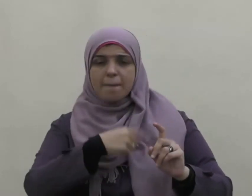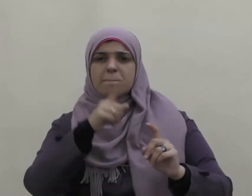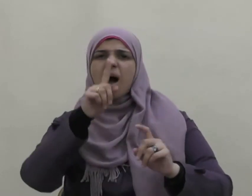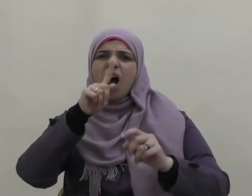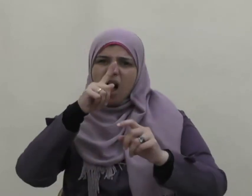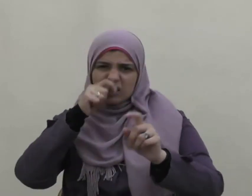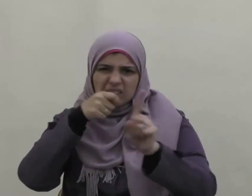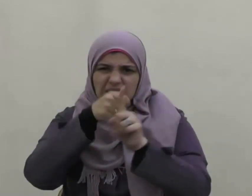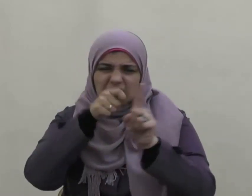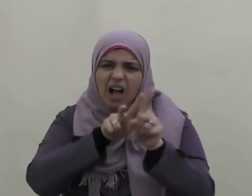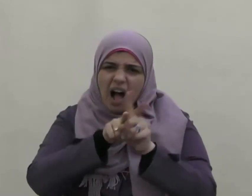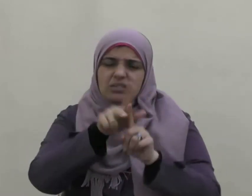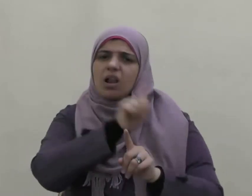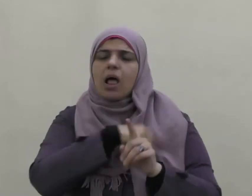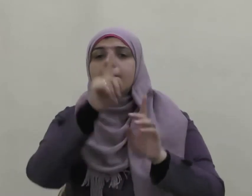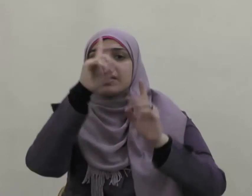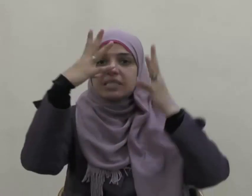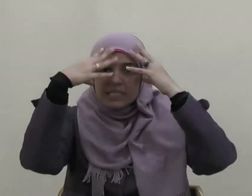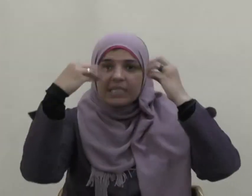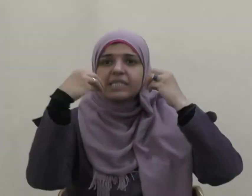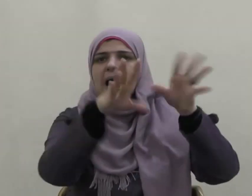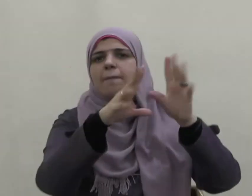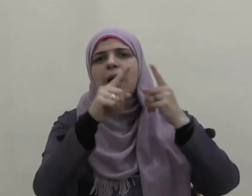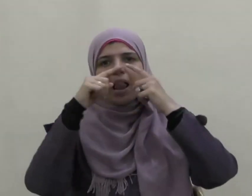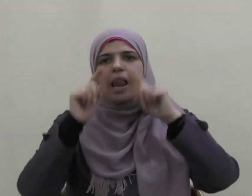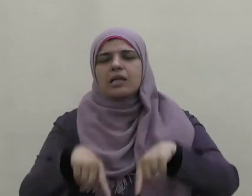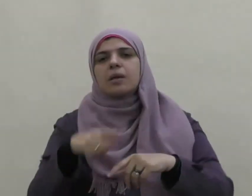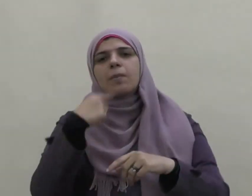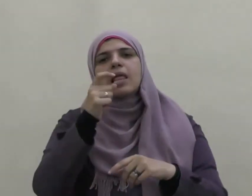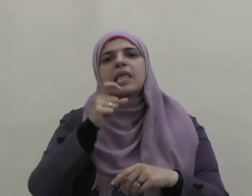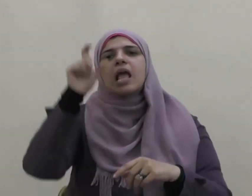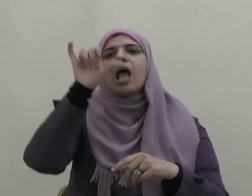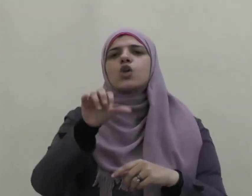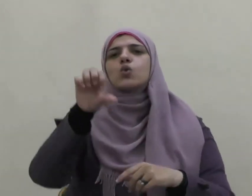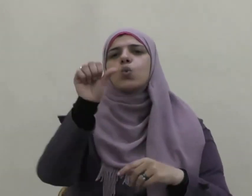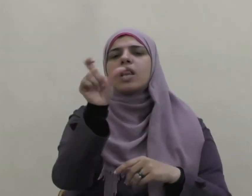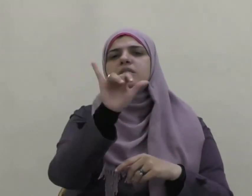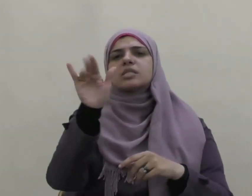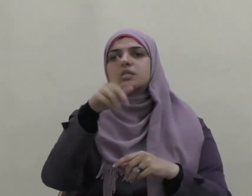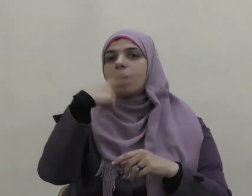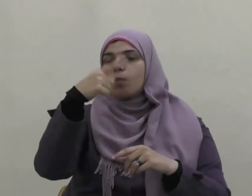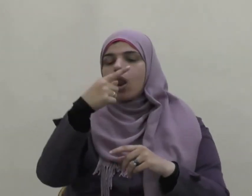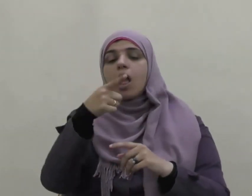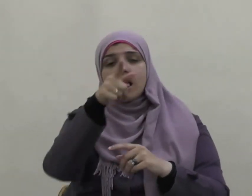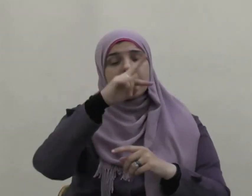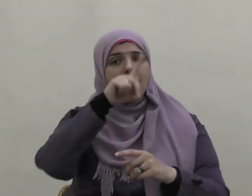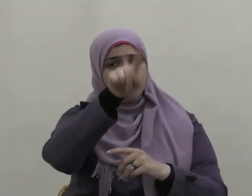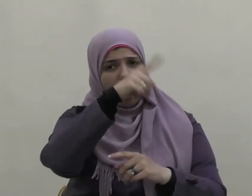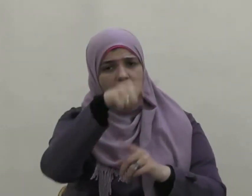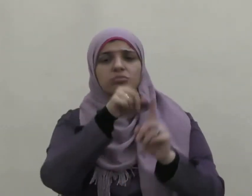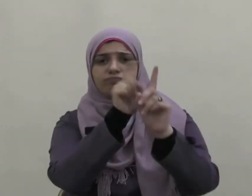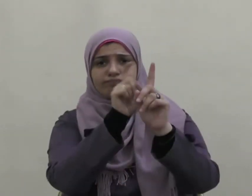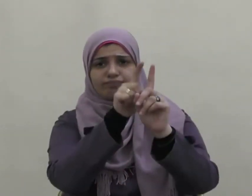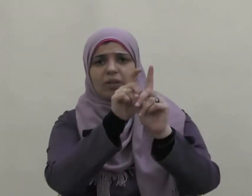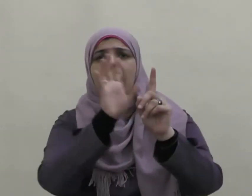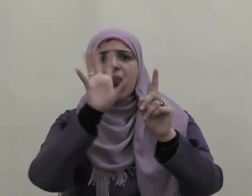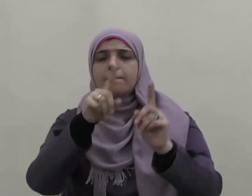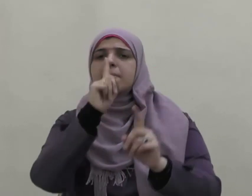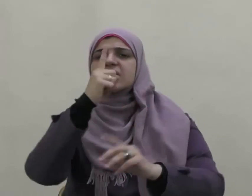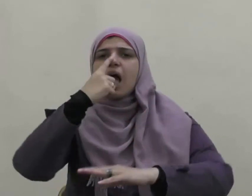سامح وارحم العاصي يا يونس انتقد القول لكن احترم القائل